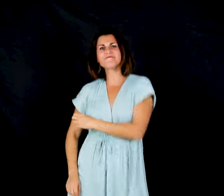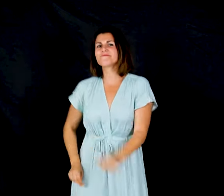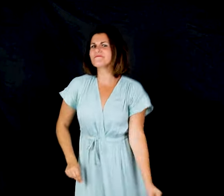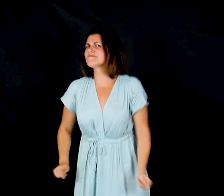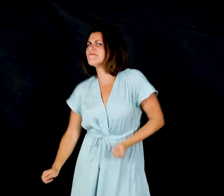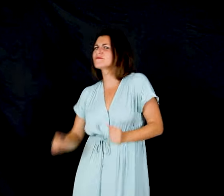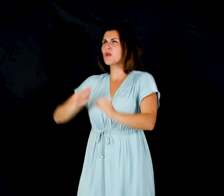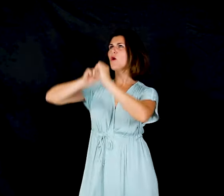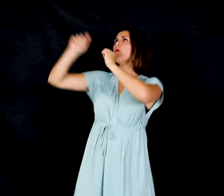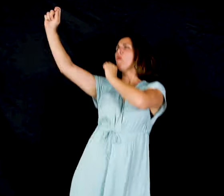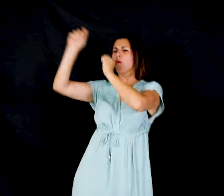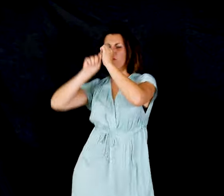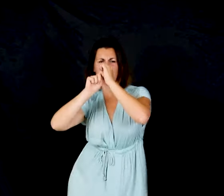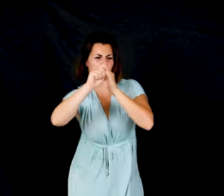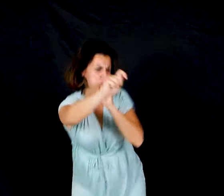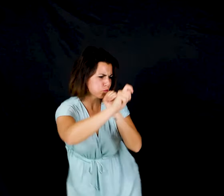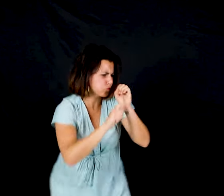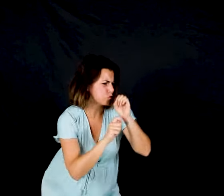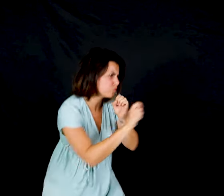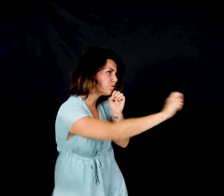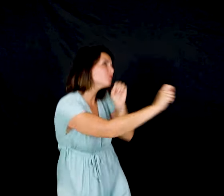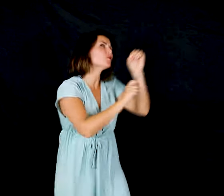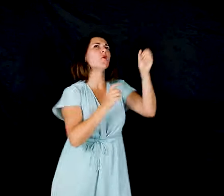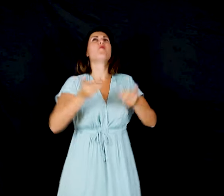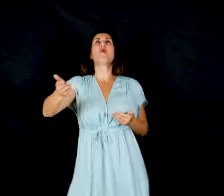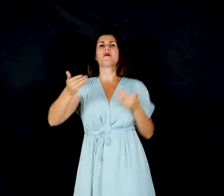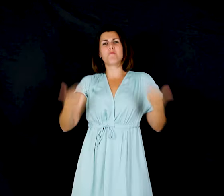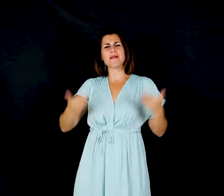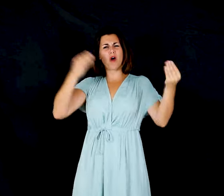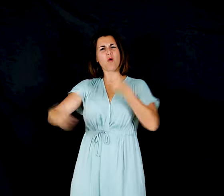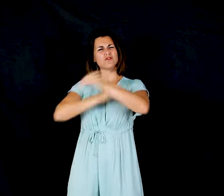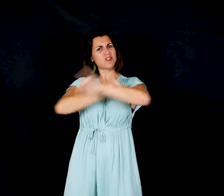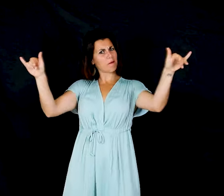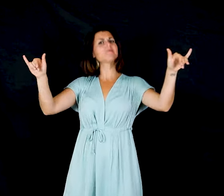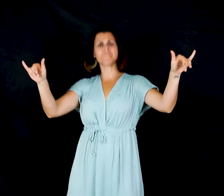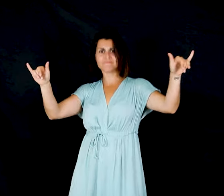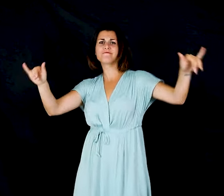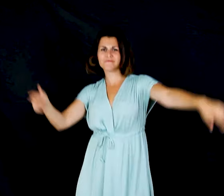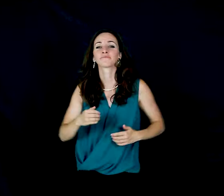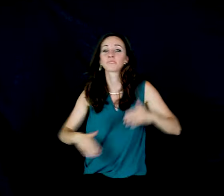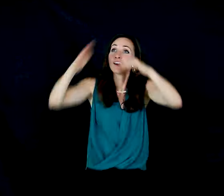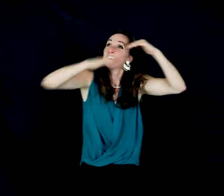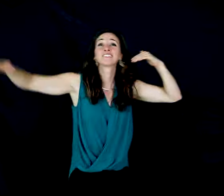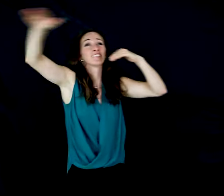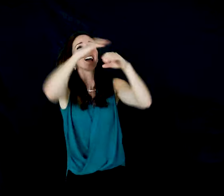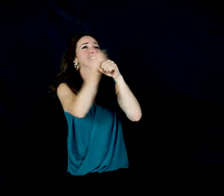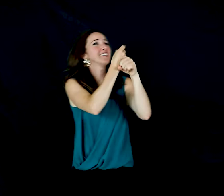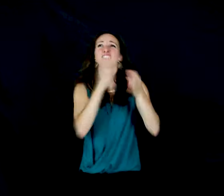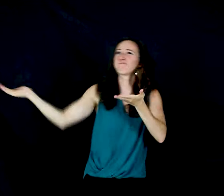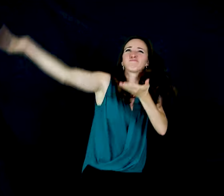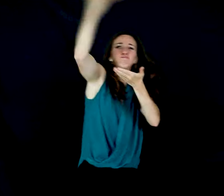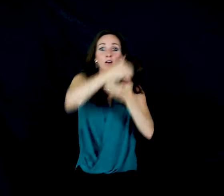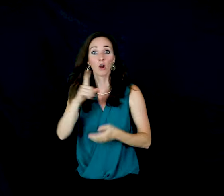'est le matin ou jamais Mettoyer le ciel